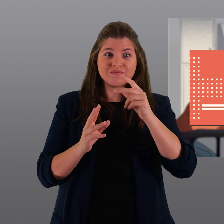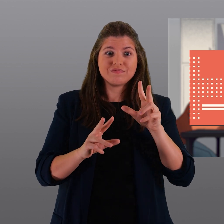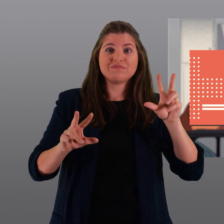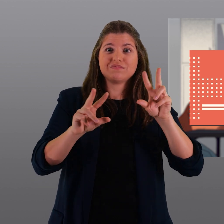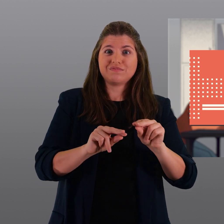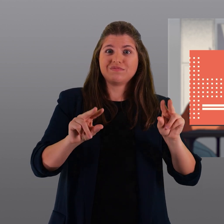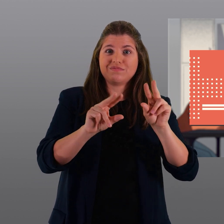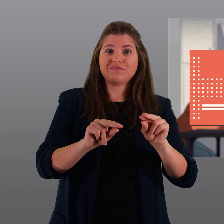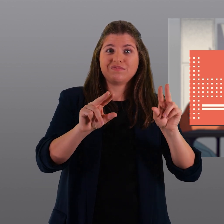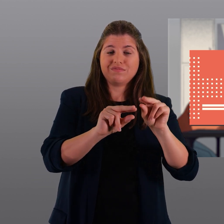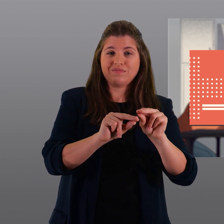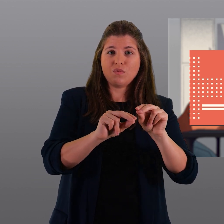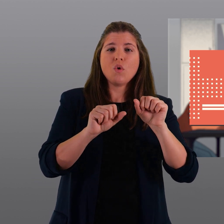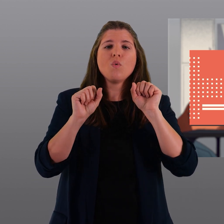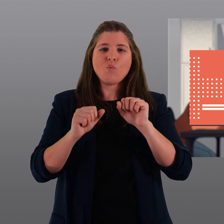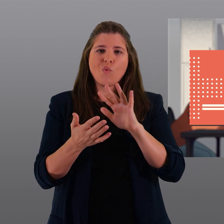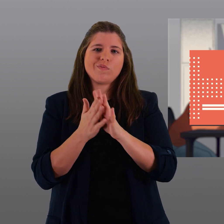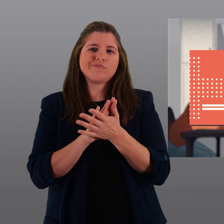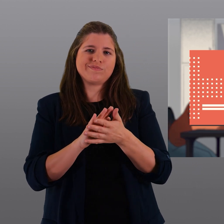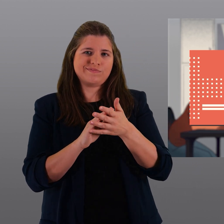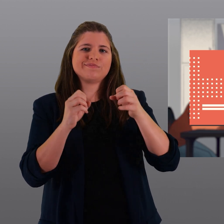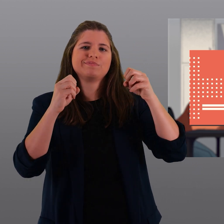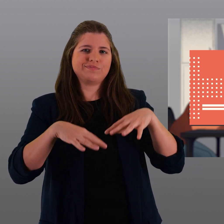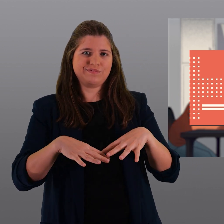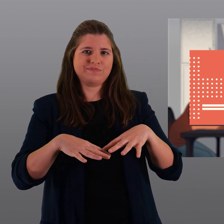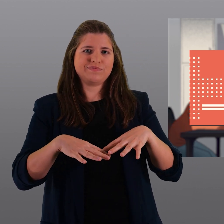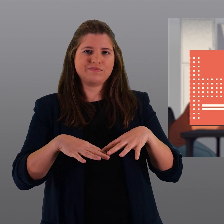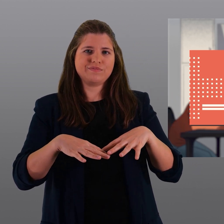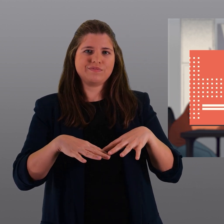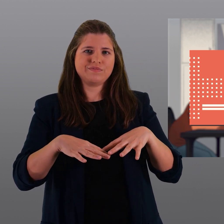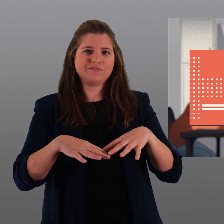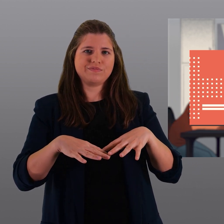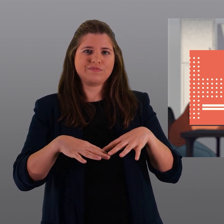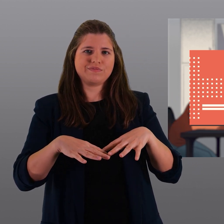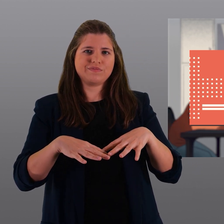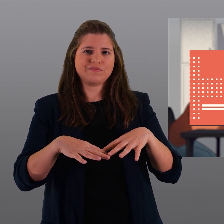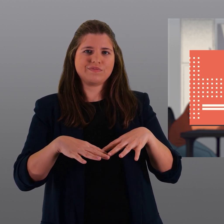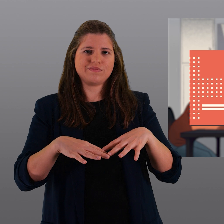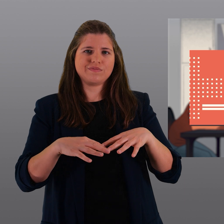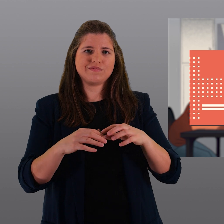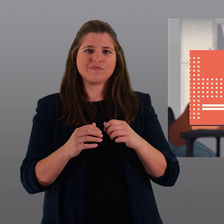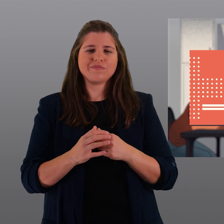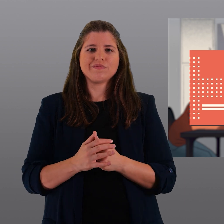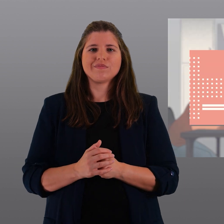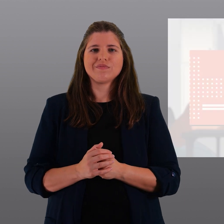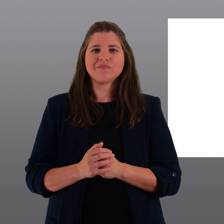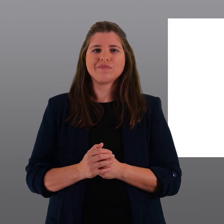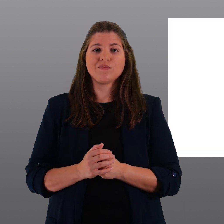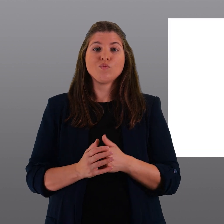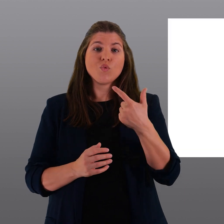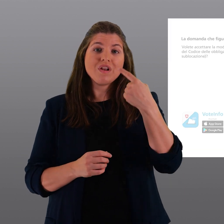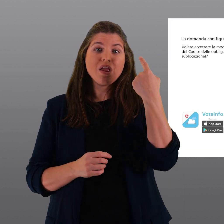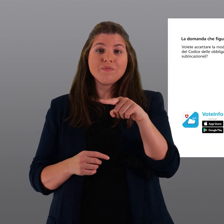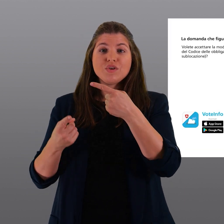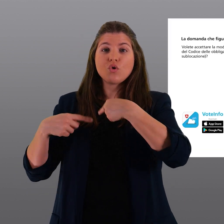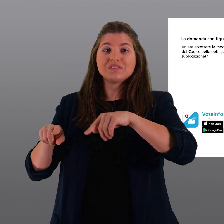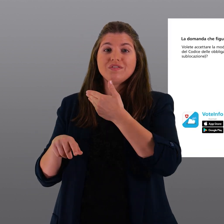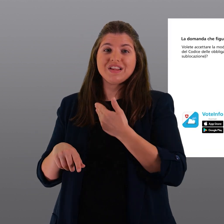violazione delle regole è chiaramente stabilito quando è possibile dare la disdetta. Per tutte queste